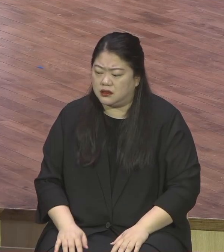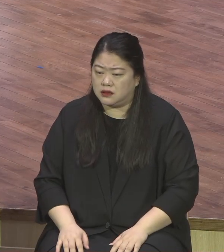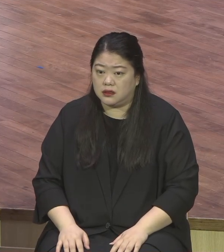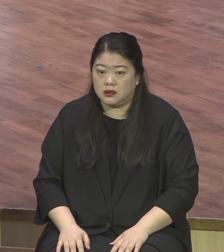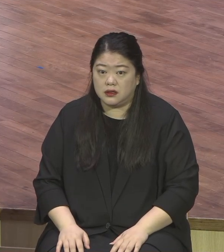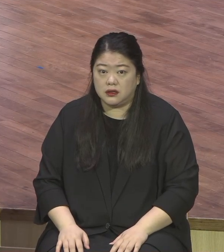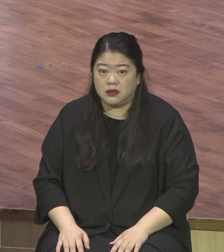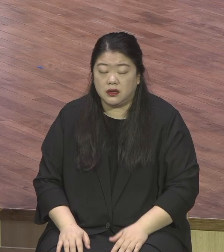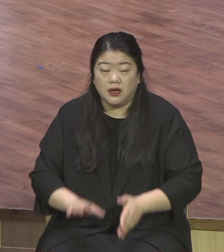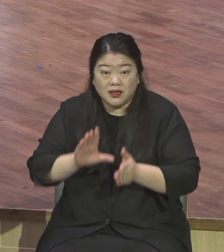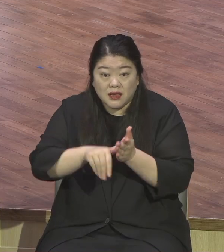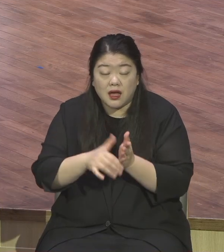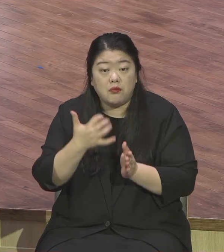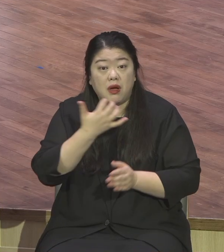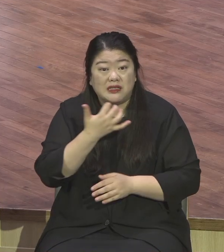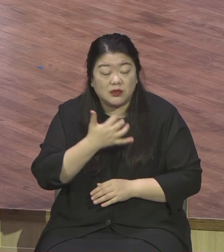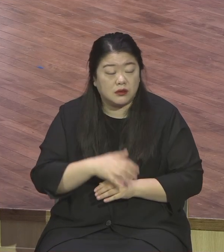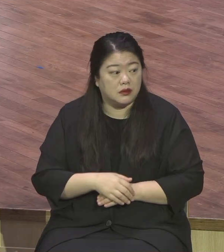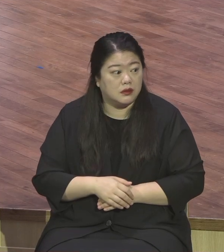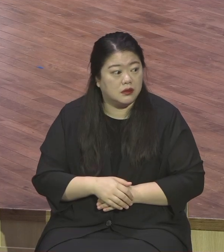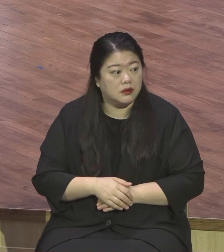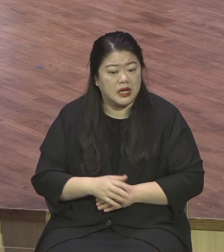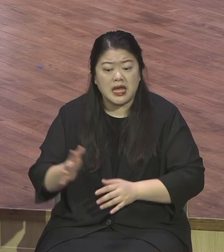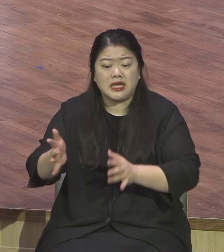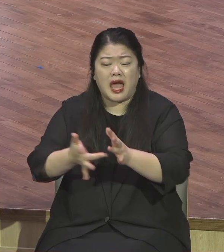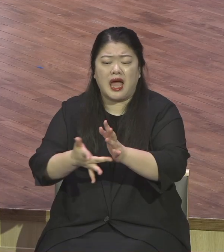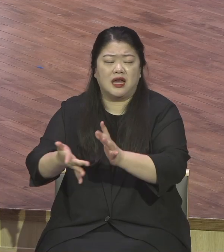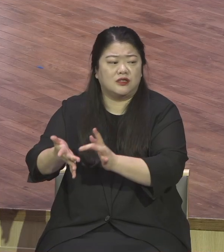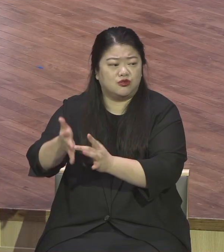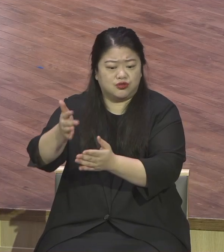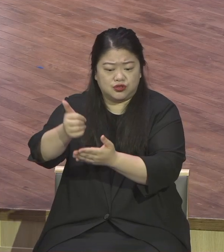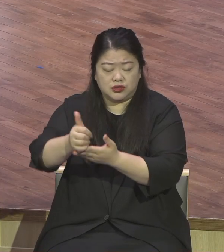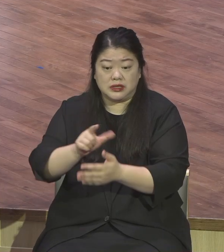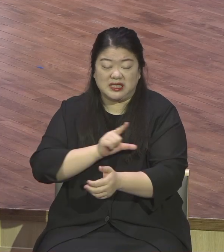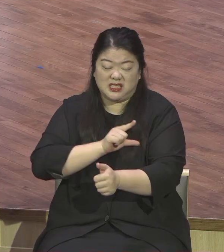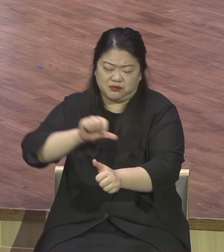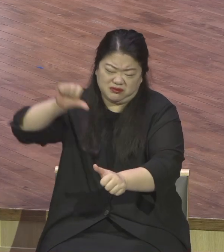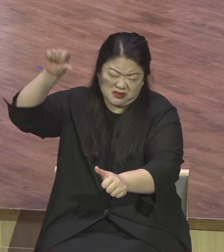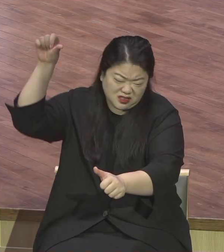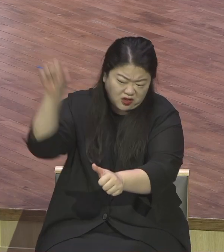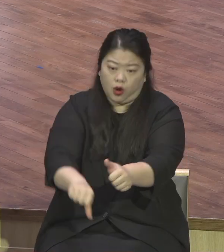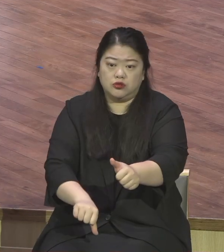예수를 저주까지 하면서 부인을 합니다. 그 순간 닭이 울었어요.